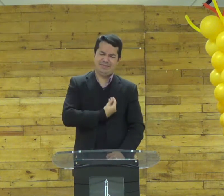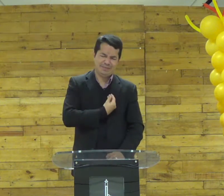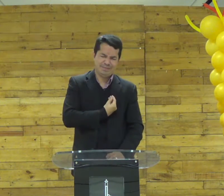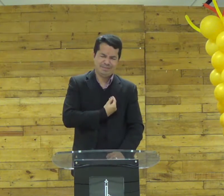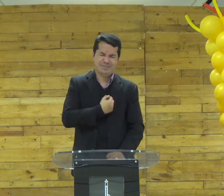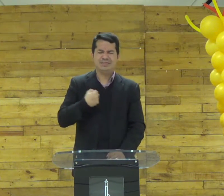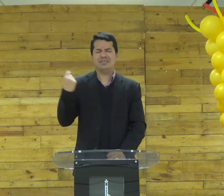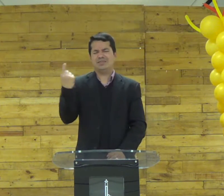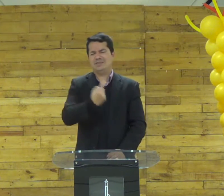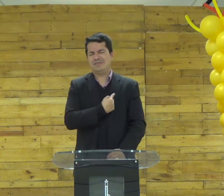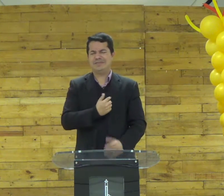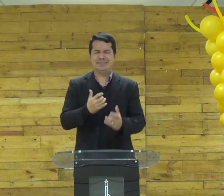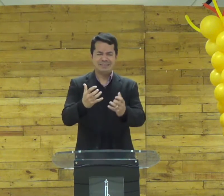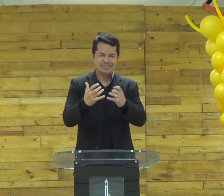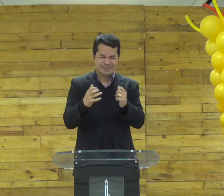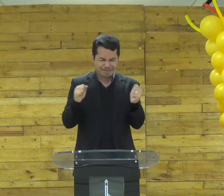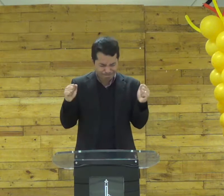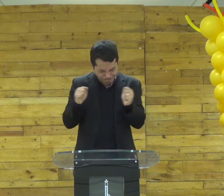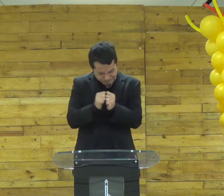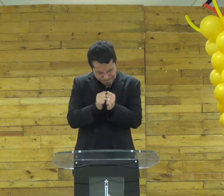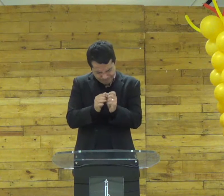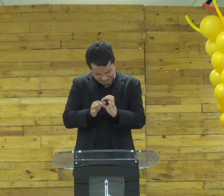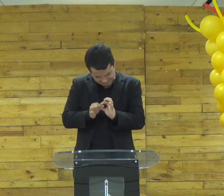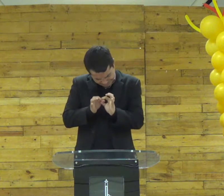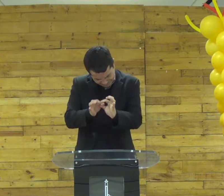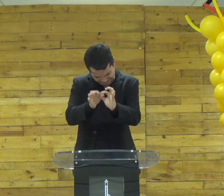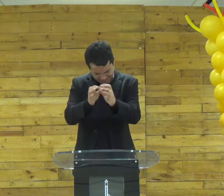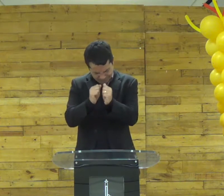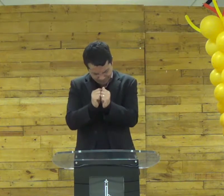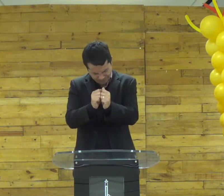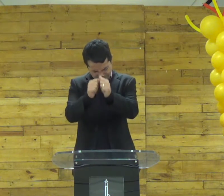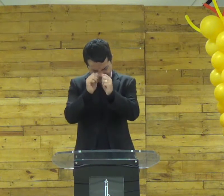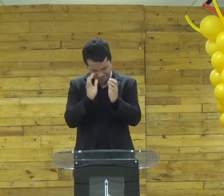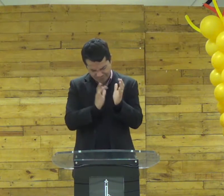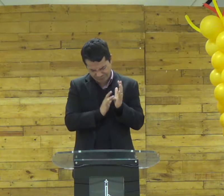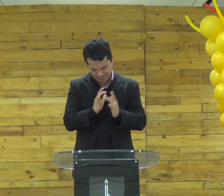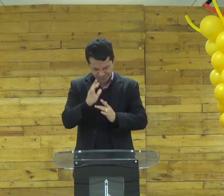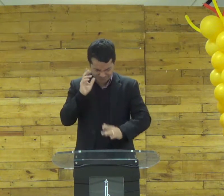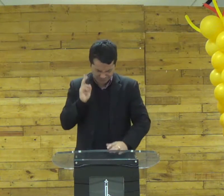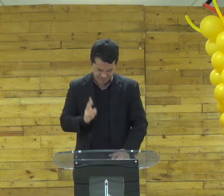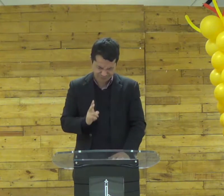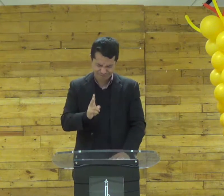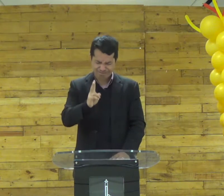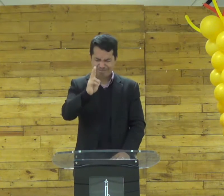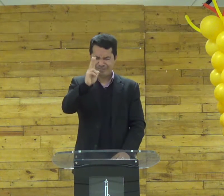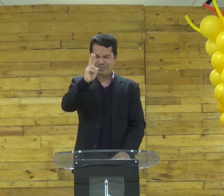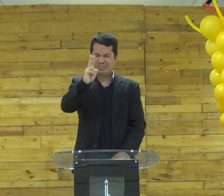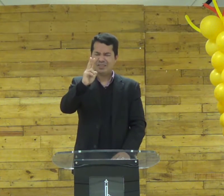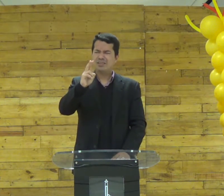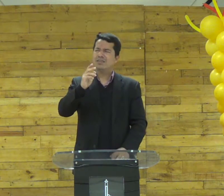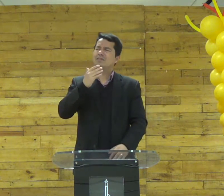cuida de nós cuida das vidas que estão aqui Deus queremos andar com o Senhor Jesus sempre e sempre